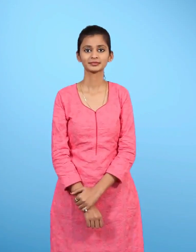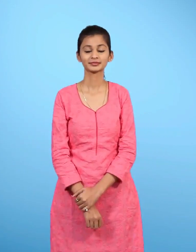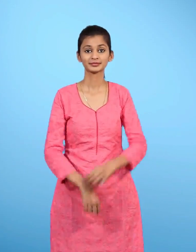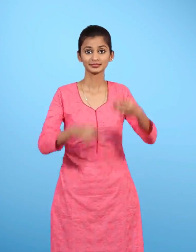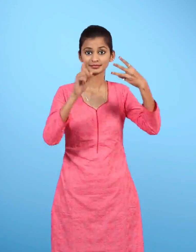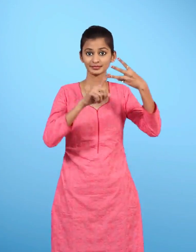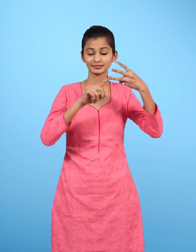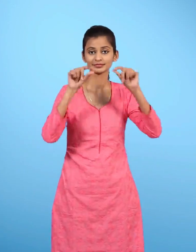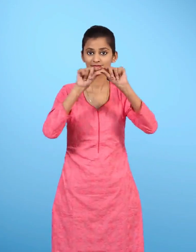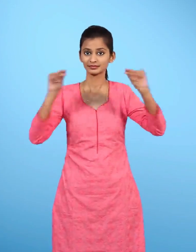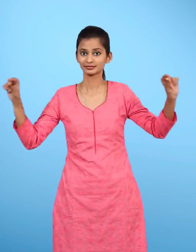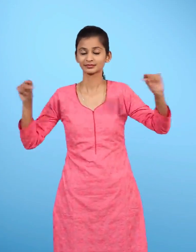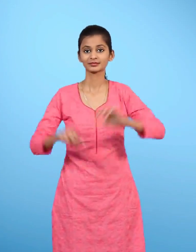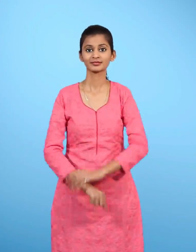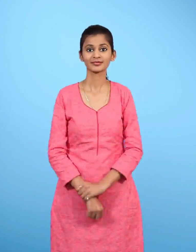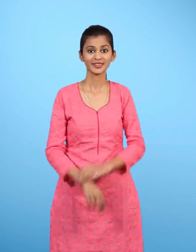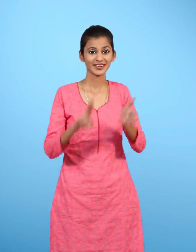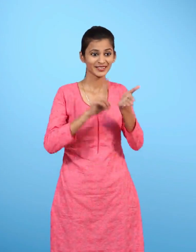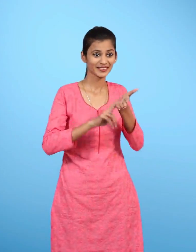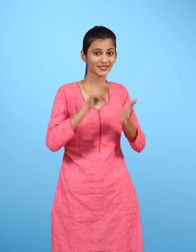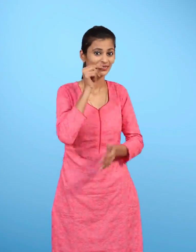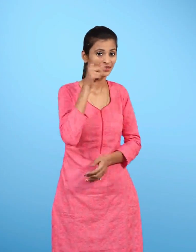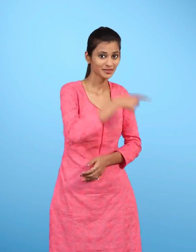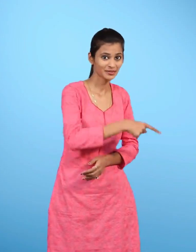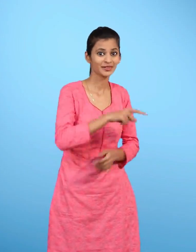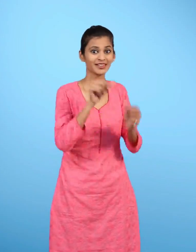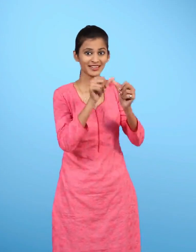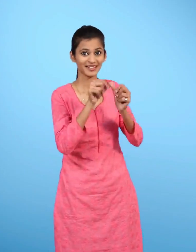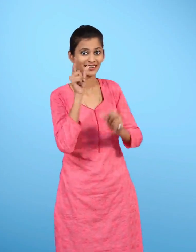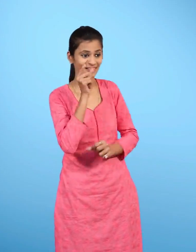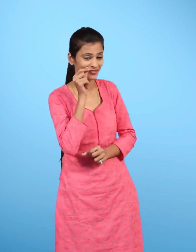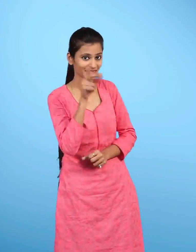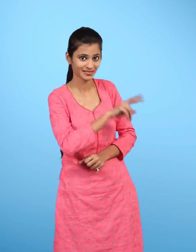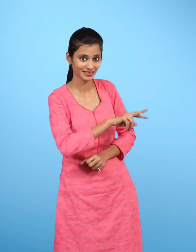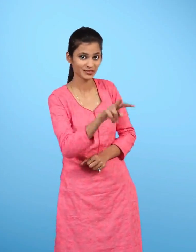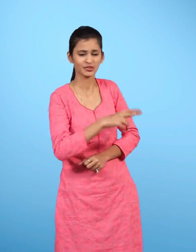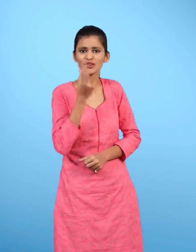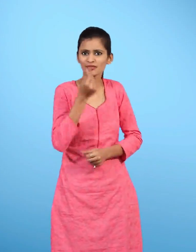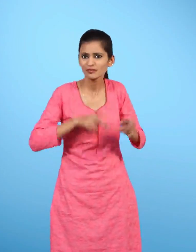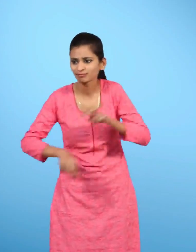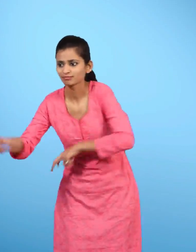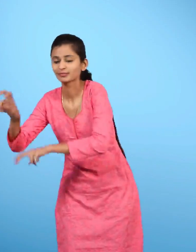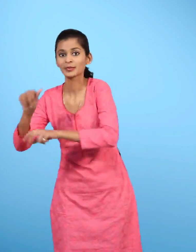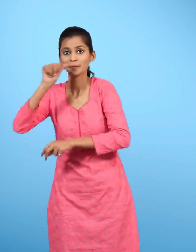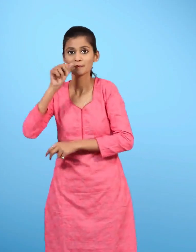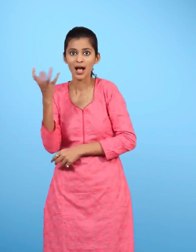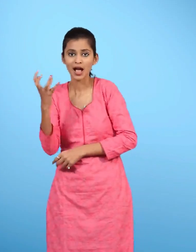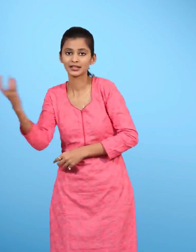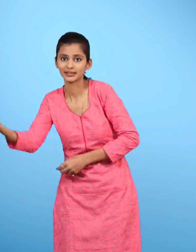तीसरा वाक्य नवजोद और अली जल्दी से जाकर एक कटोरी में पानी ले आए